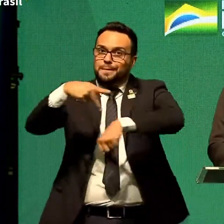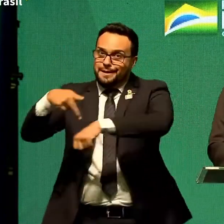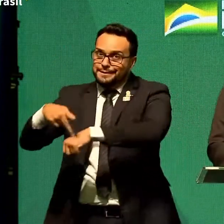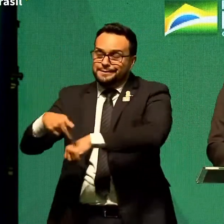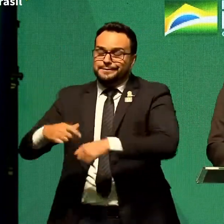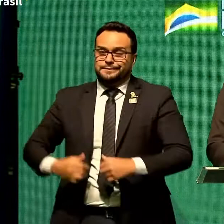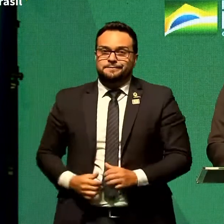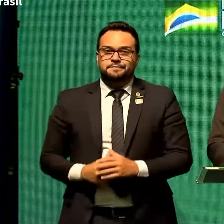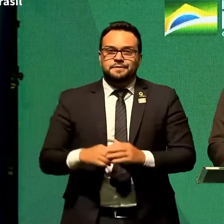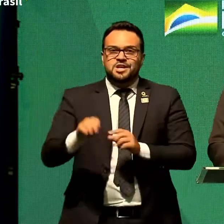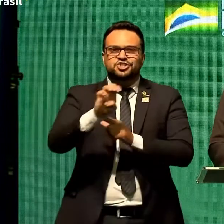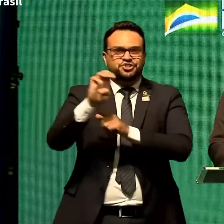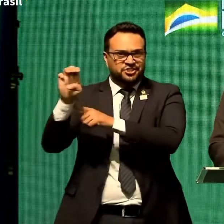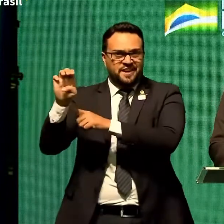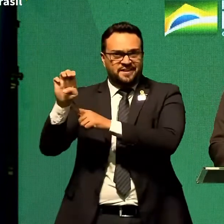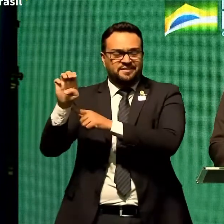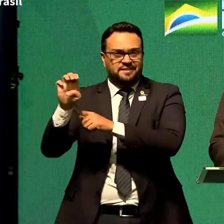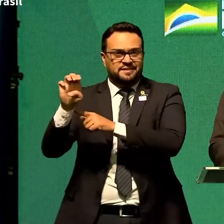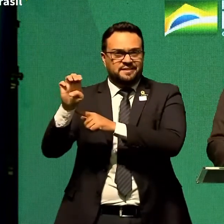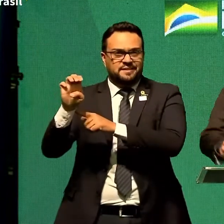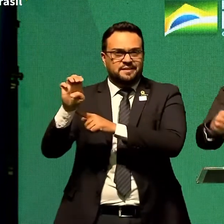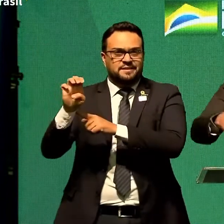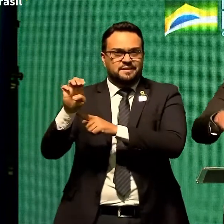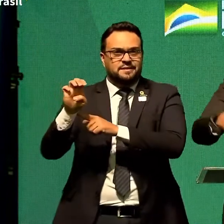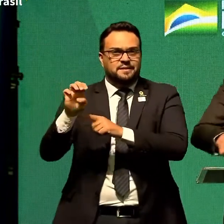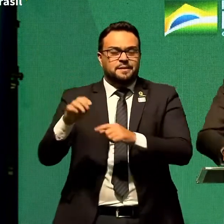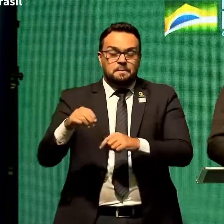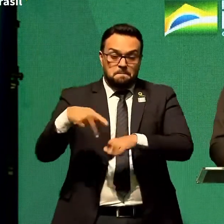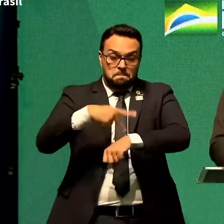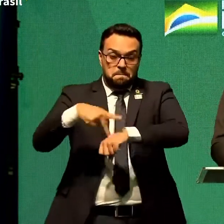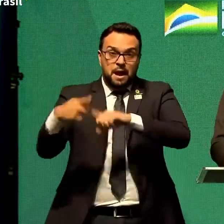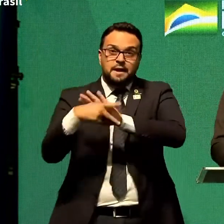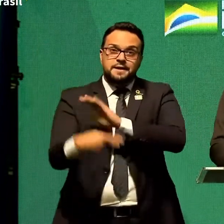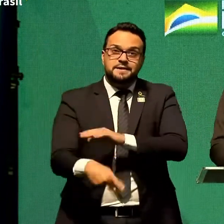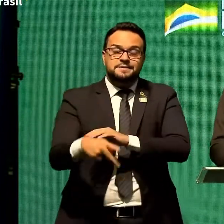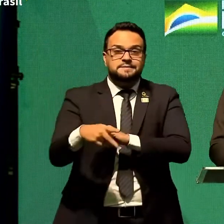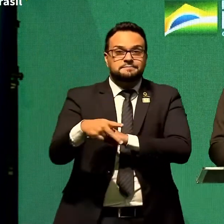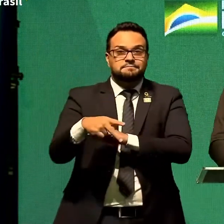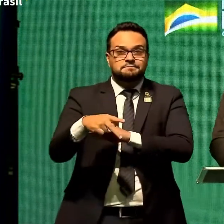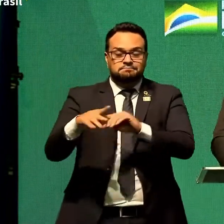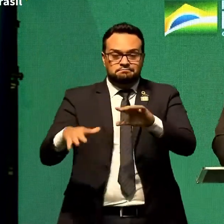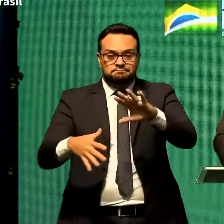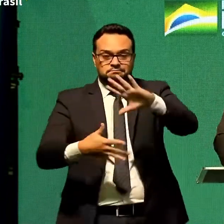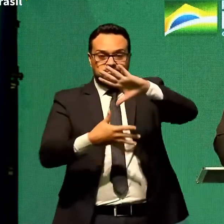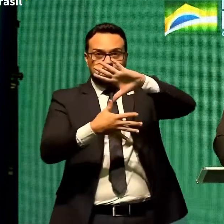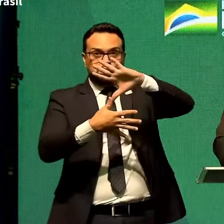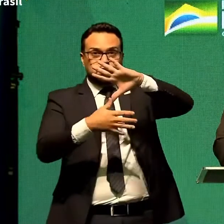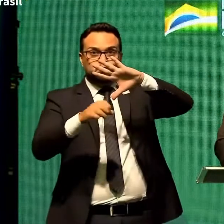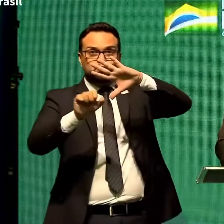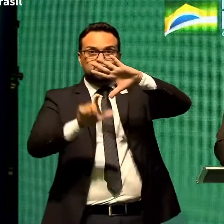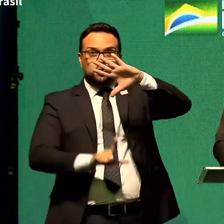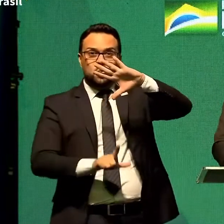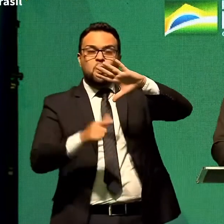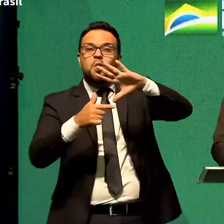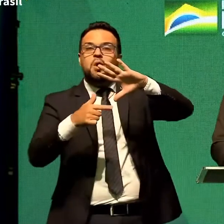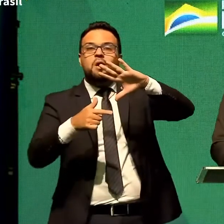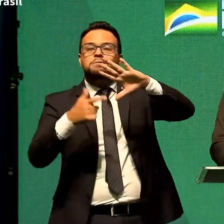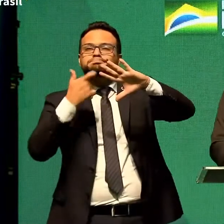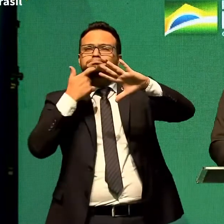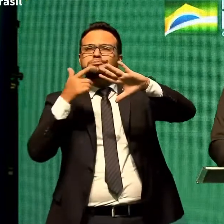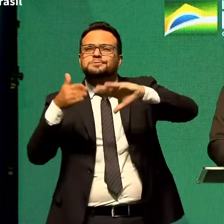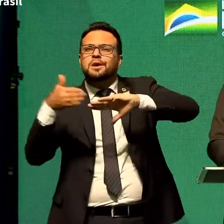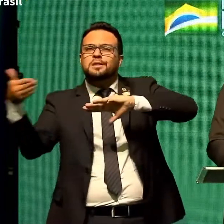onde a esquerda fala mais alto país aqui da América do Sul como um vizinho aqui mais ao sul dos senhores